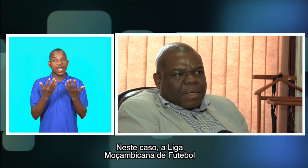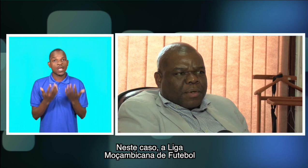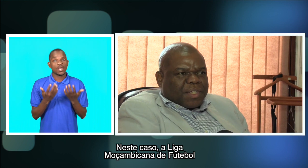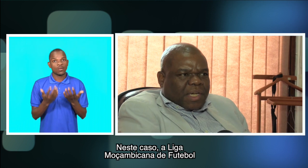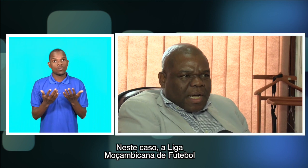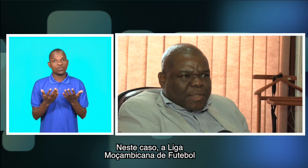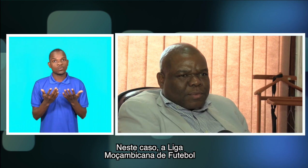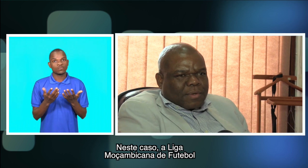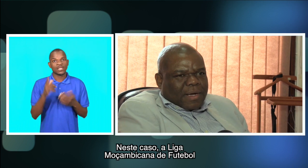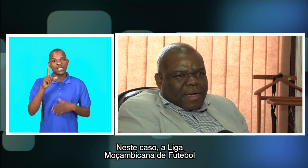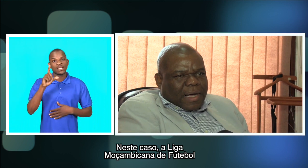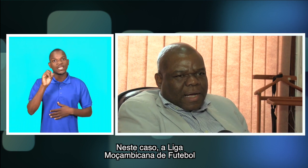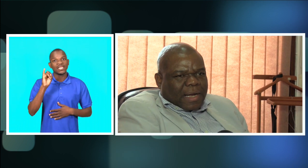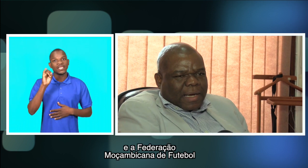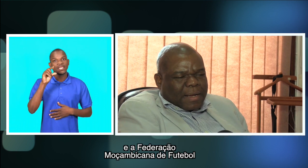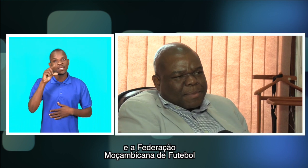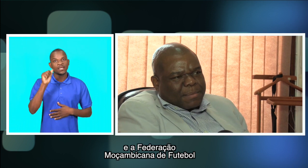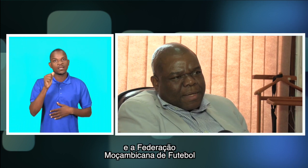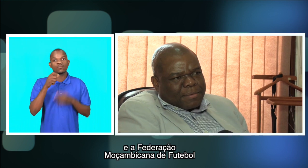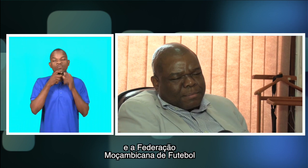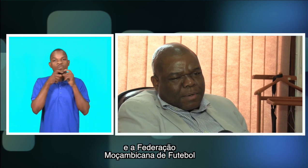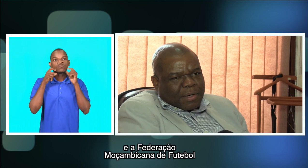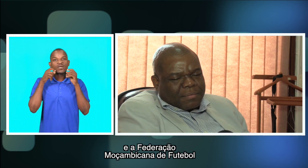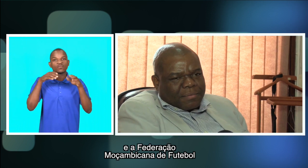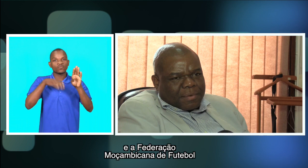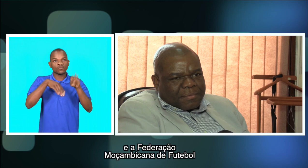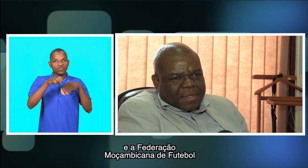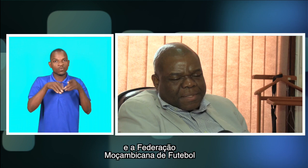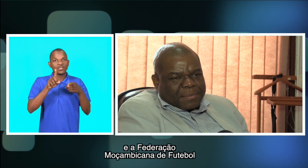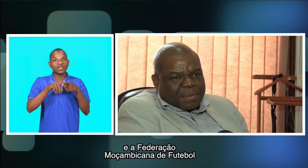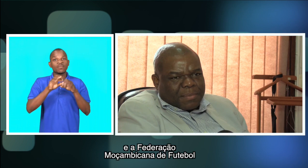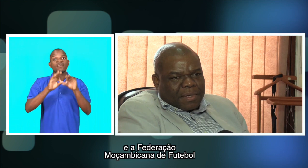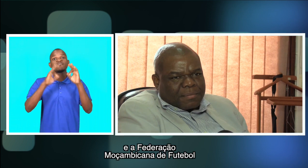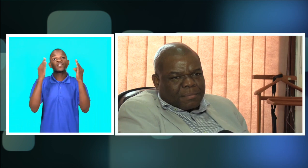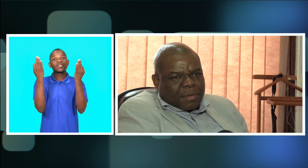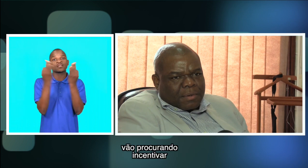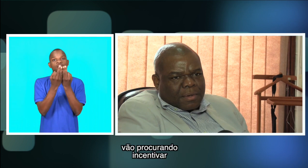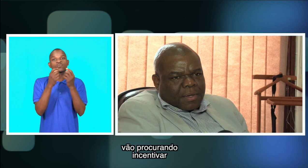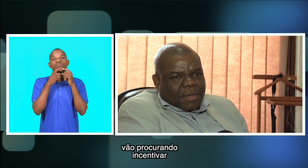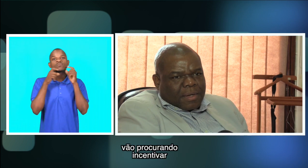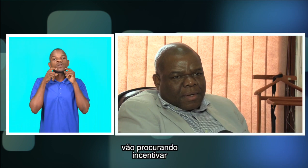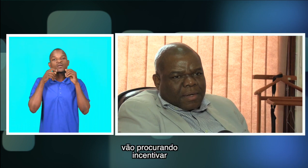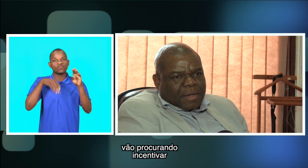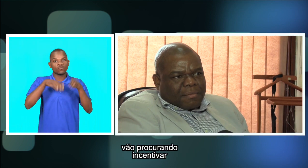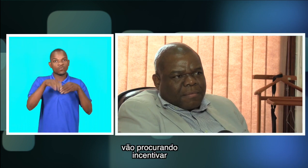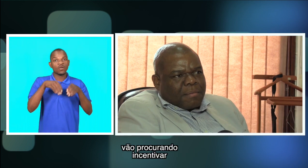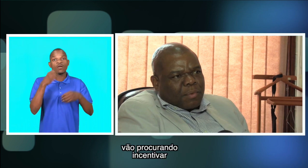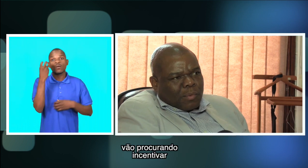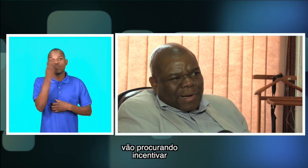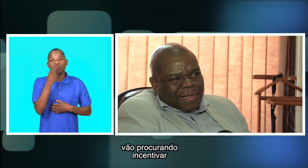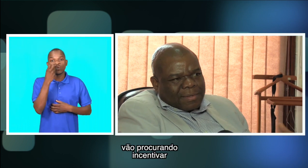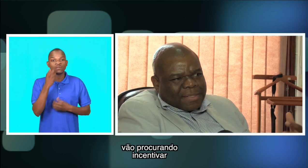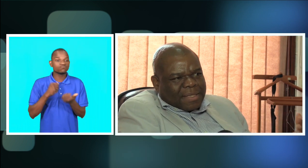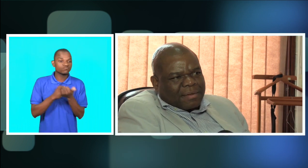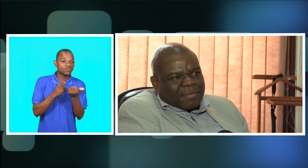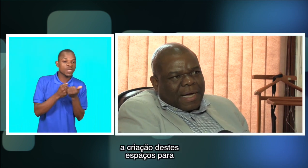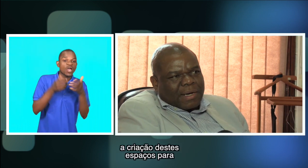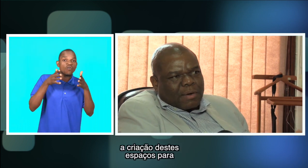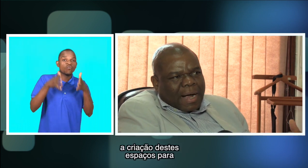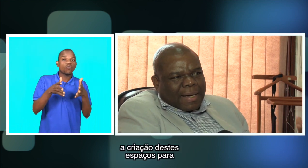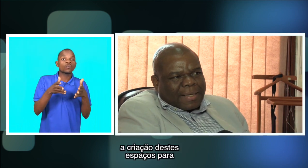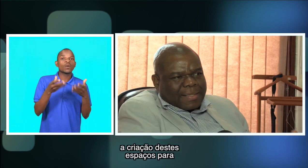Então, neste caso, a Liga Moçambicana de Futebol e a Federação Moçambicana de Futebol vão procurando